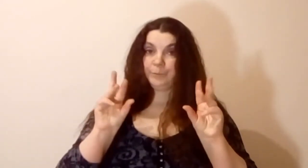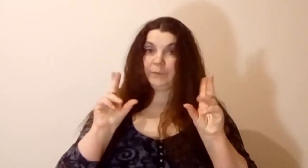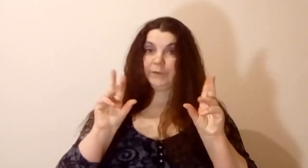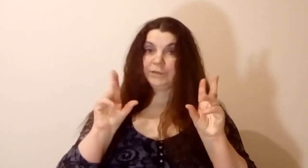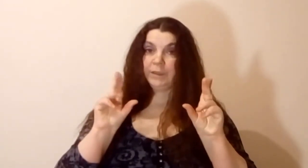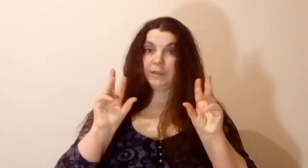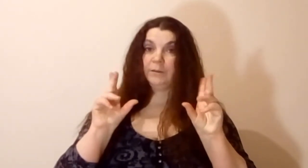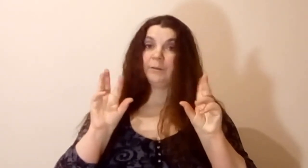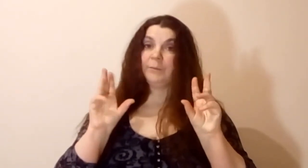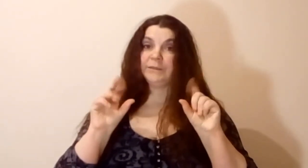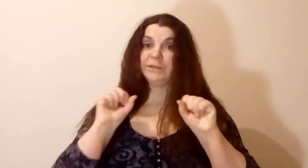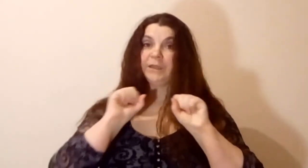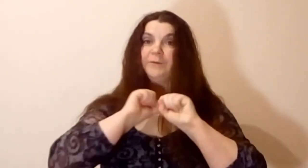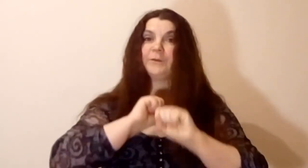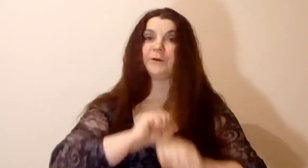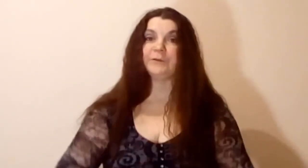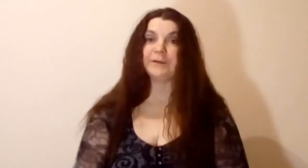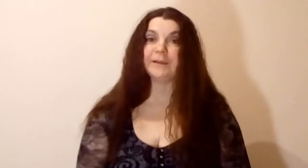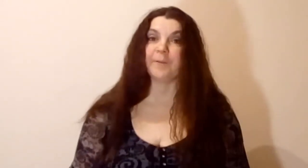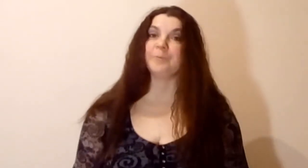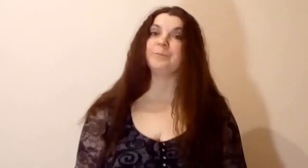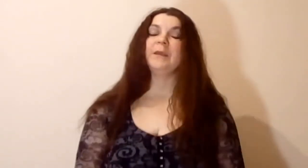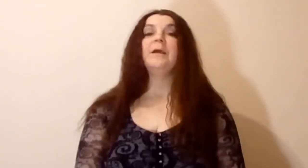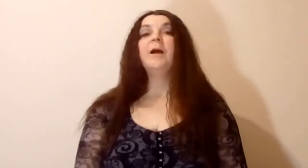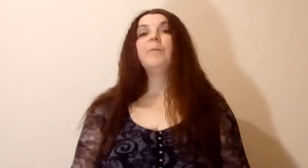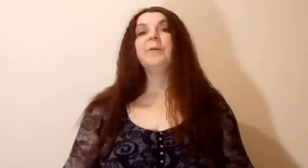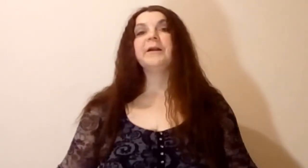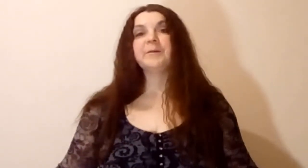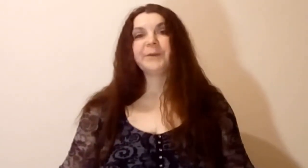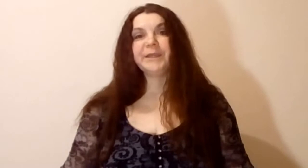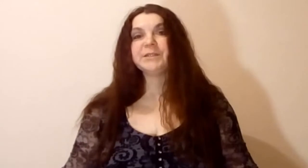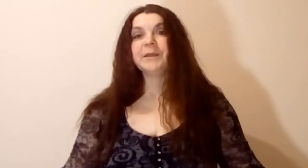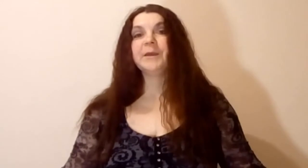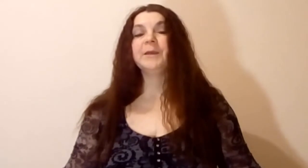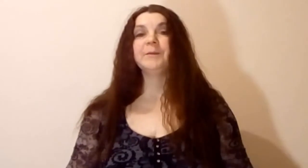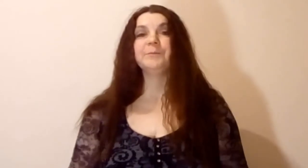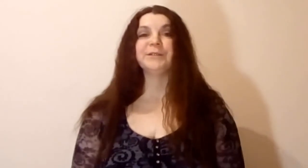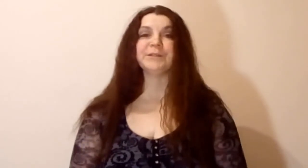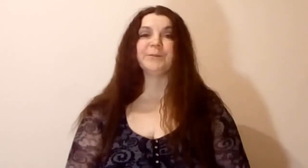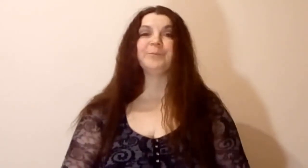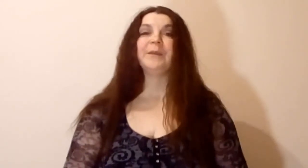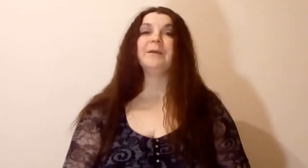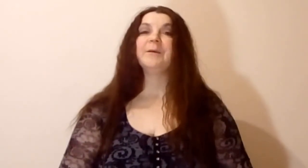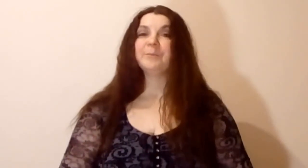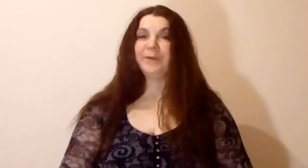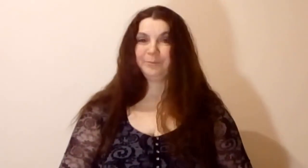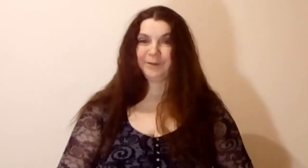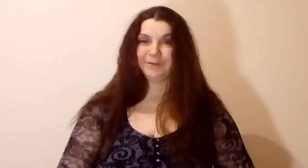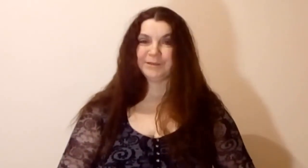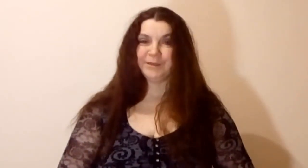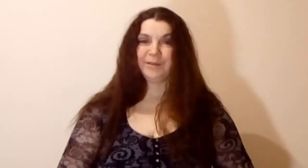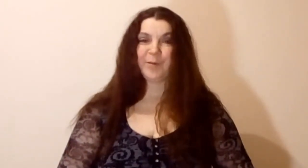Девочки, мальчики, второе задание. Мы, как прежде, пишем пять предложений.